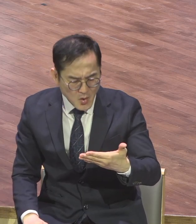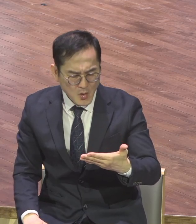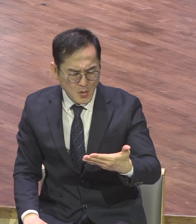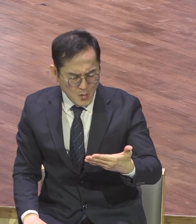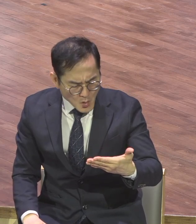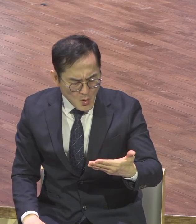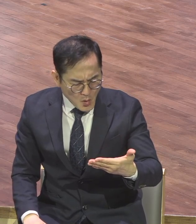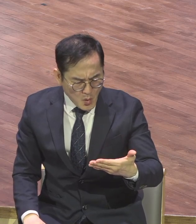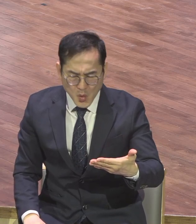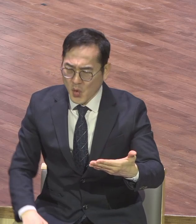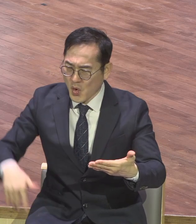막 하고 있더라고